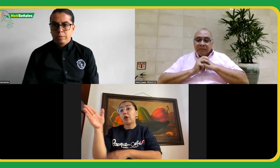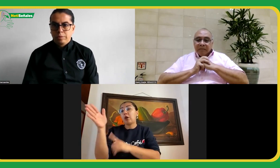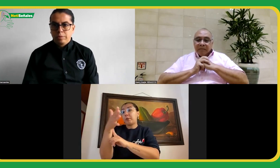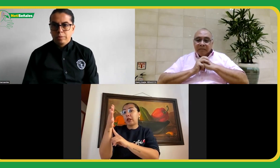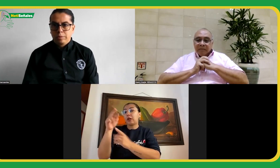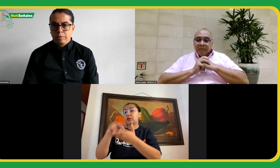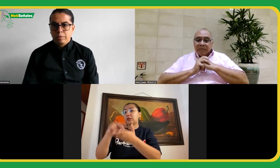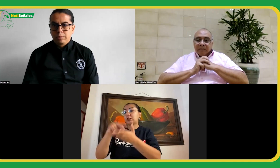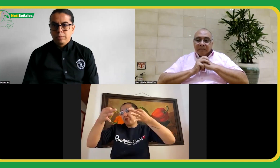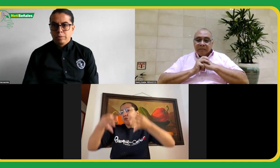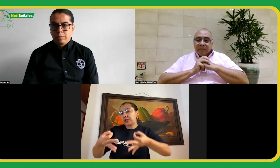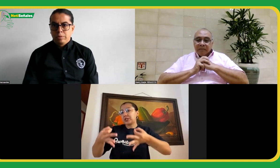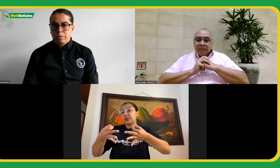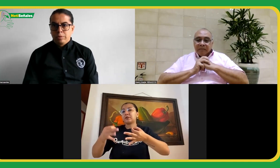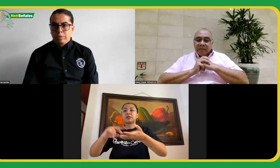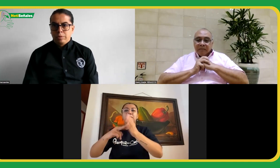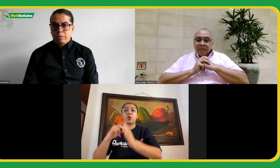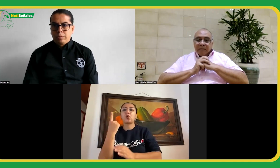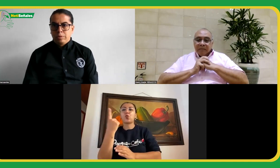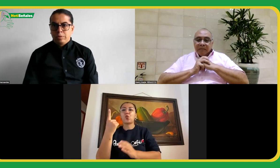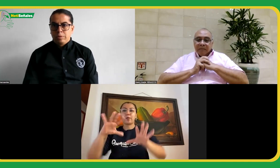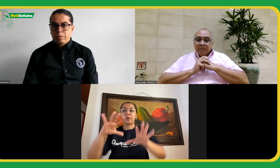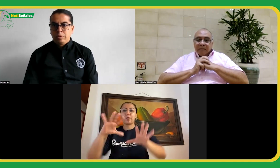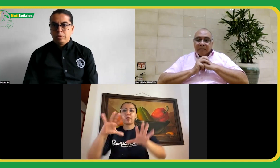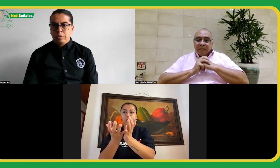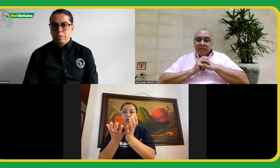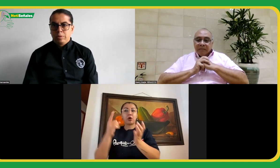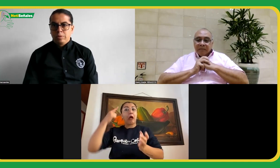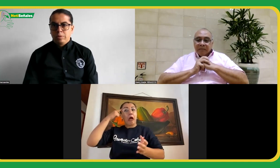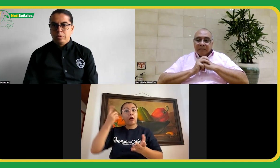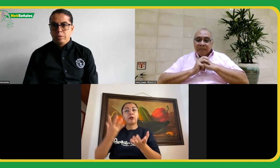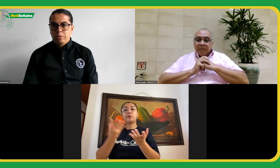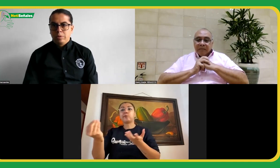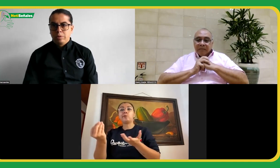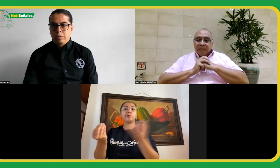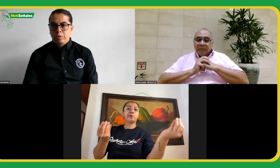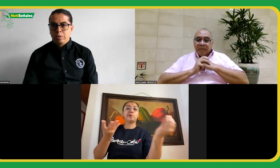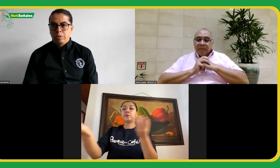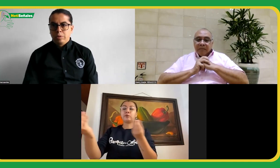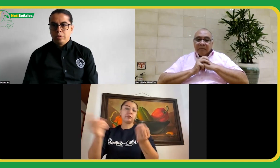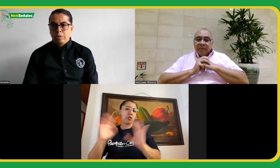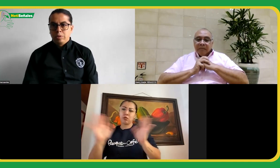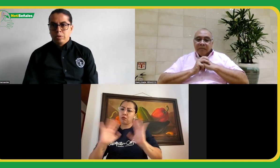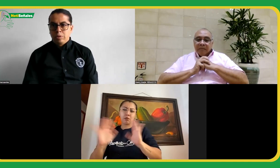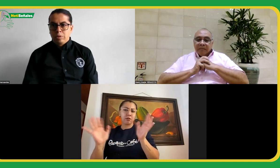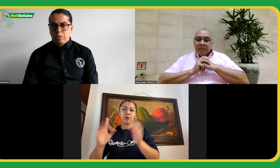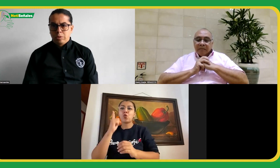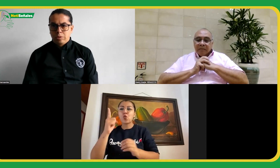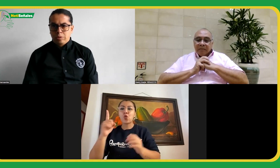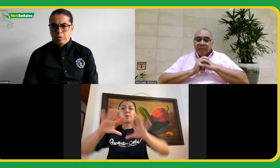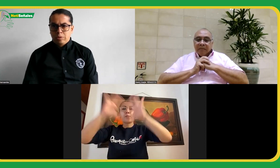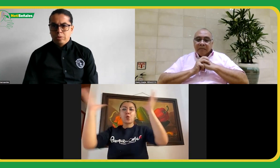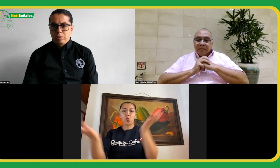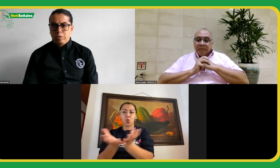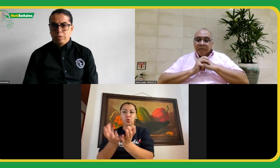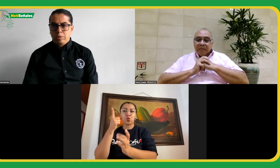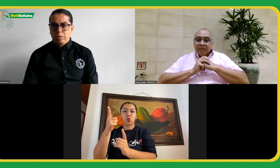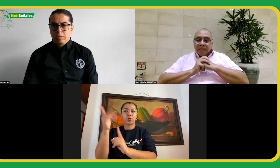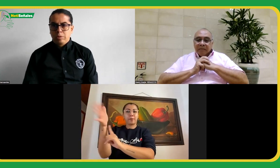se haya elegido muestra unidad mundial y no debe prestarse para crear divisiones. Somos uno y a nivel mundial es una bandera mundial.